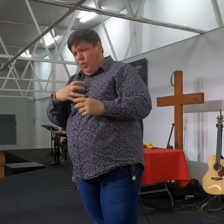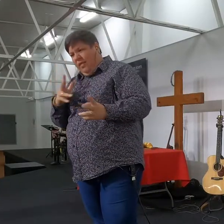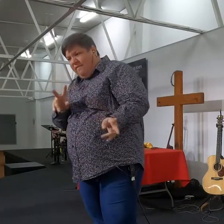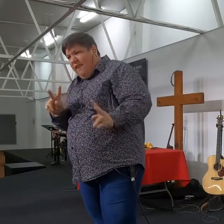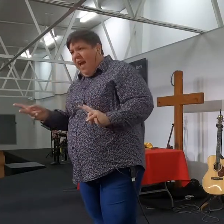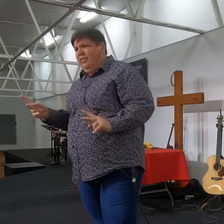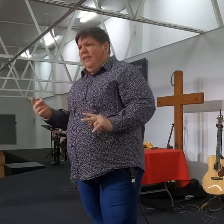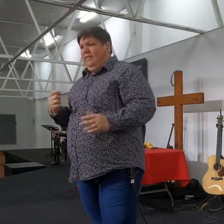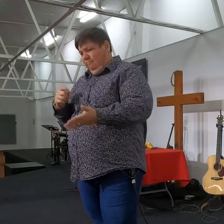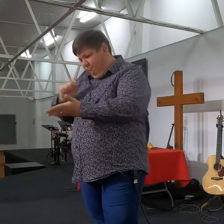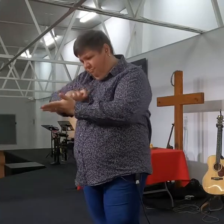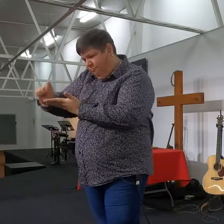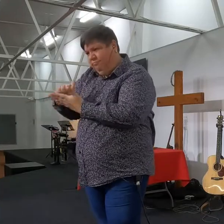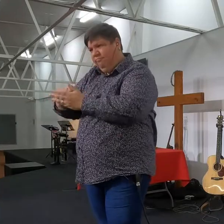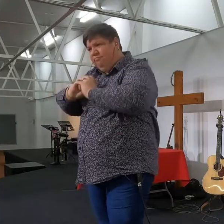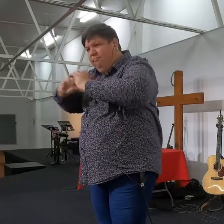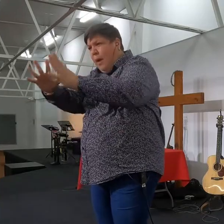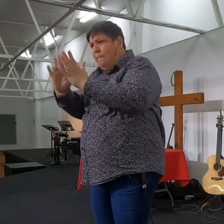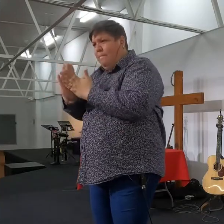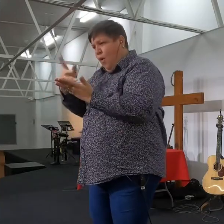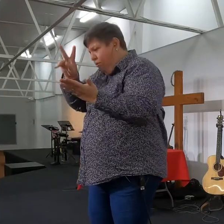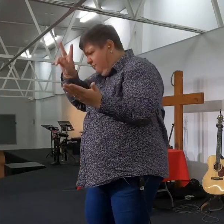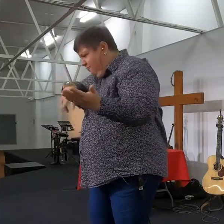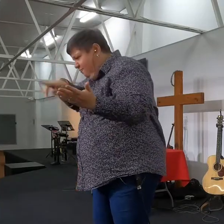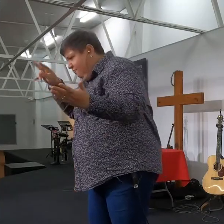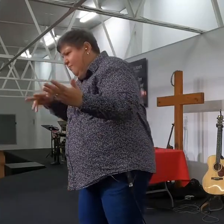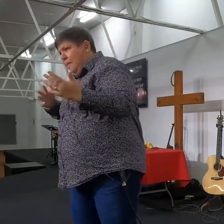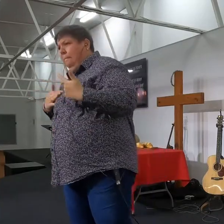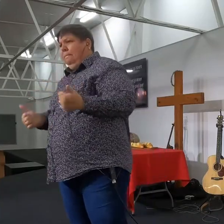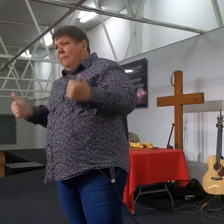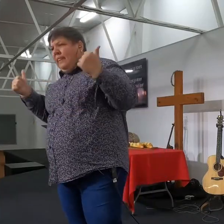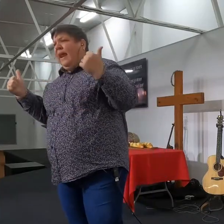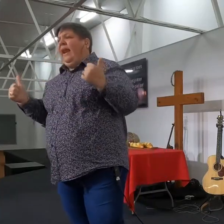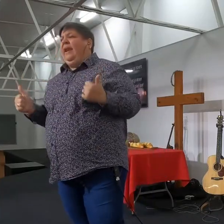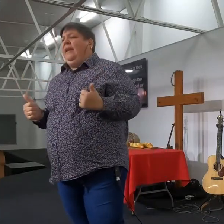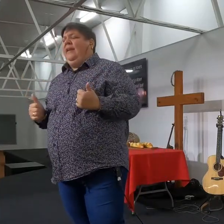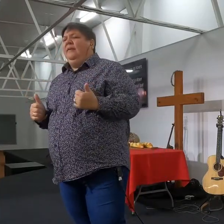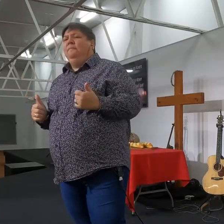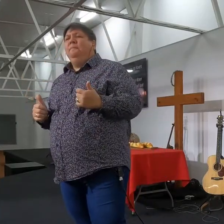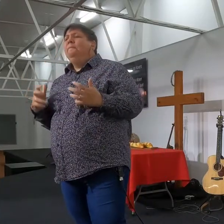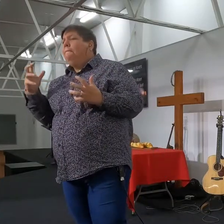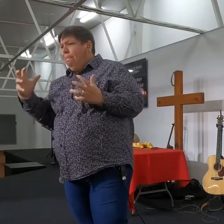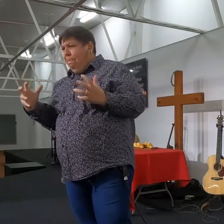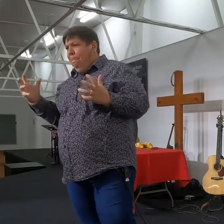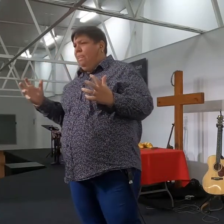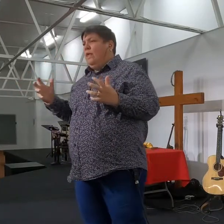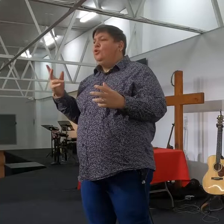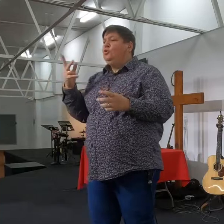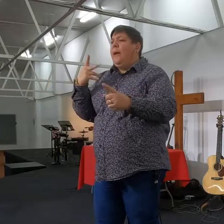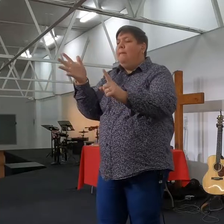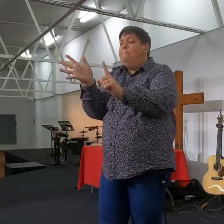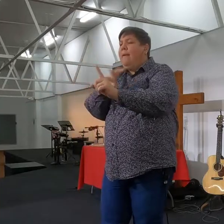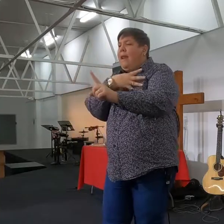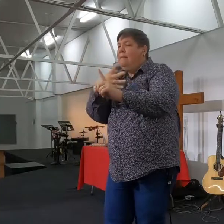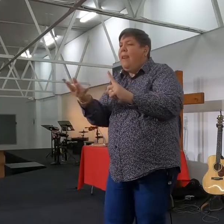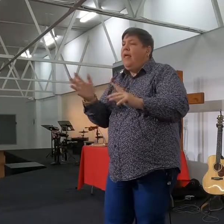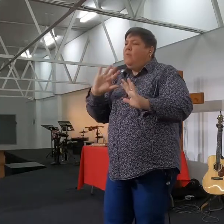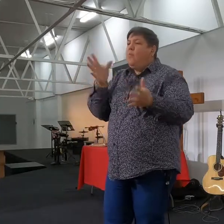boeke gaan bestudeer, sekulare boeke, wat vir jou gaan leer om mense te, nie te manipuleer nie, maar mooi te praat, so dat jy beter kan